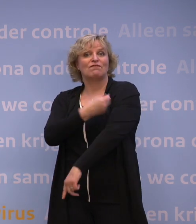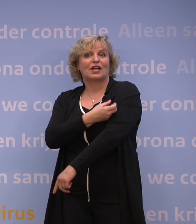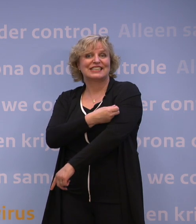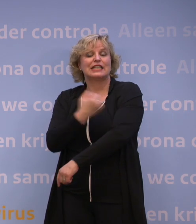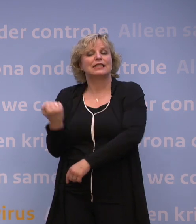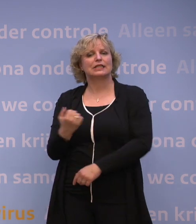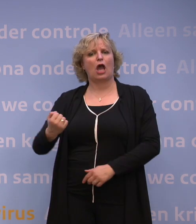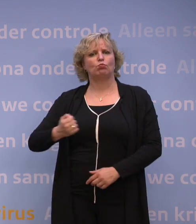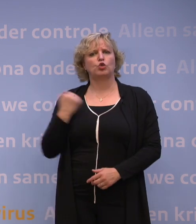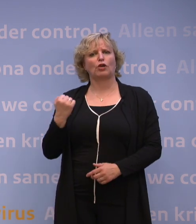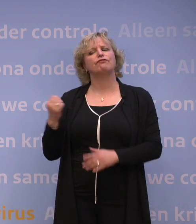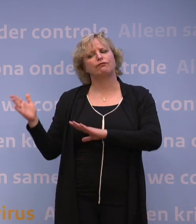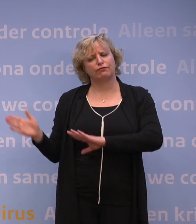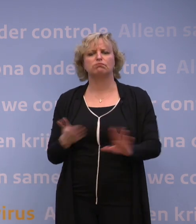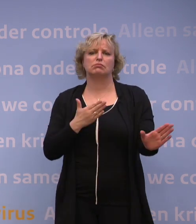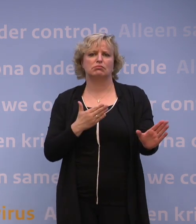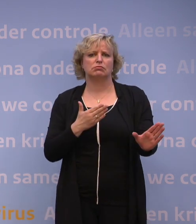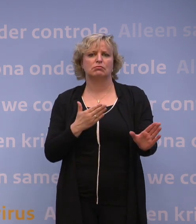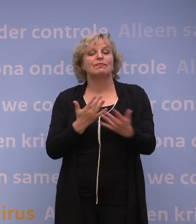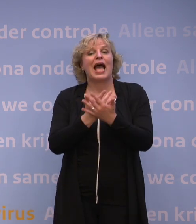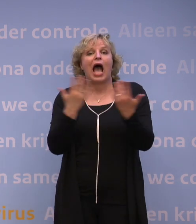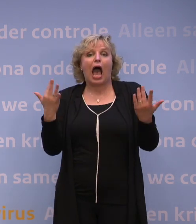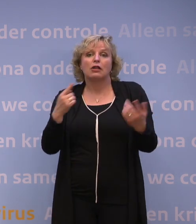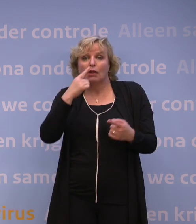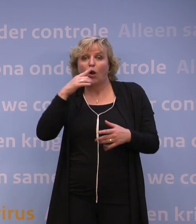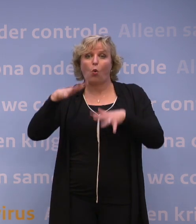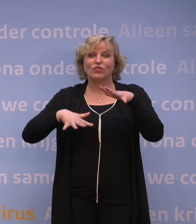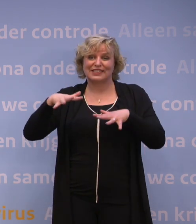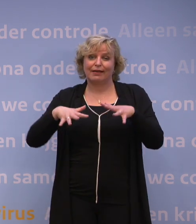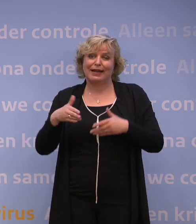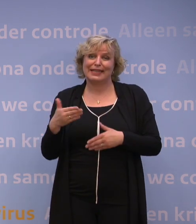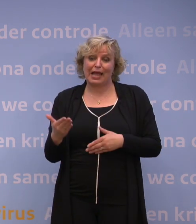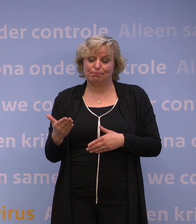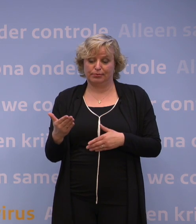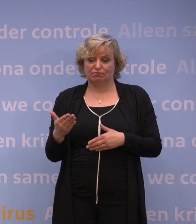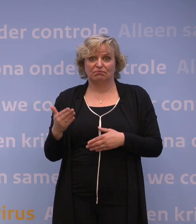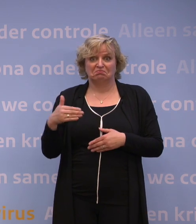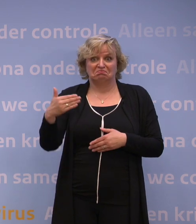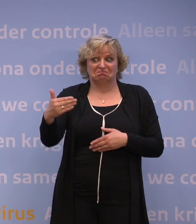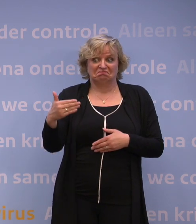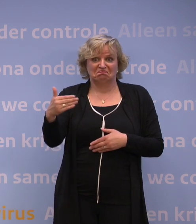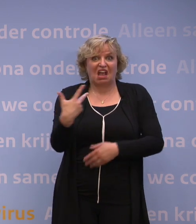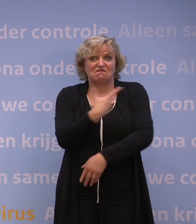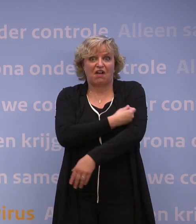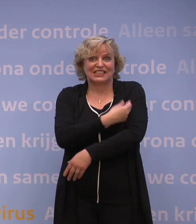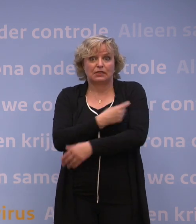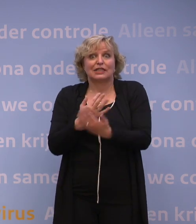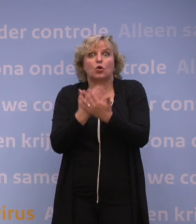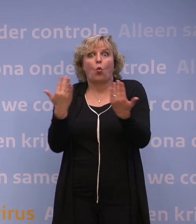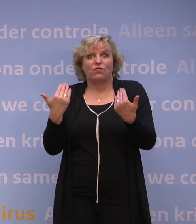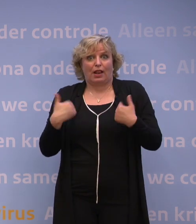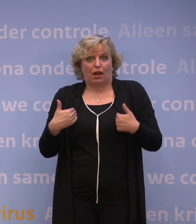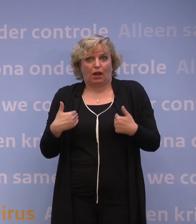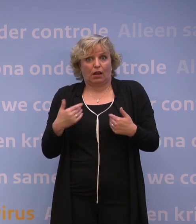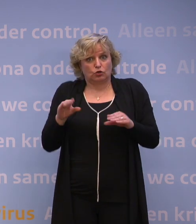dit ook aan. Maar er zijn echt nog een paar onzekerheid. Ik wil ze toch naar aanleiding van uw vraag nog even kort benoemen. We weten nog niet zeker waar we op uitkomen qua vaccinatie gaat. En ook